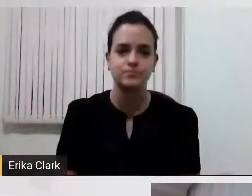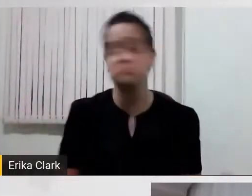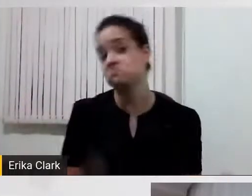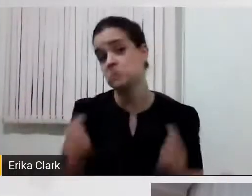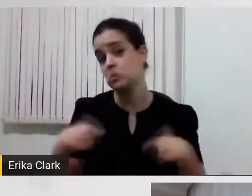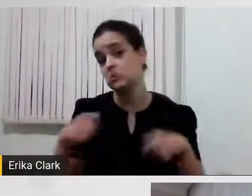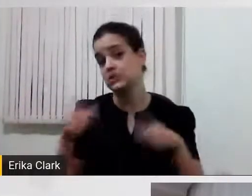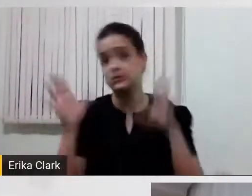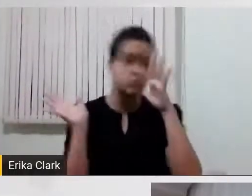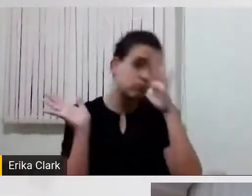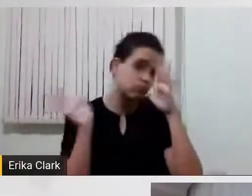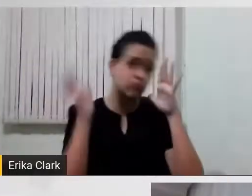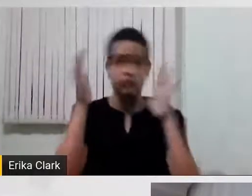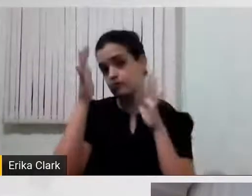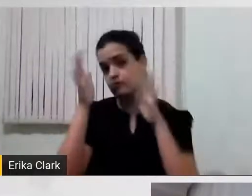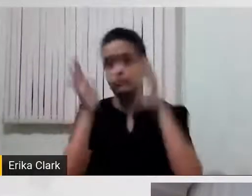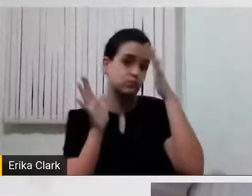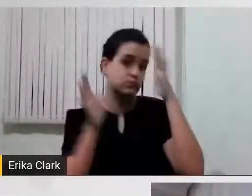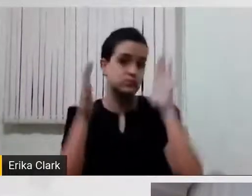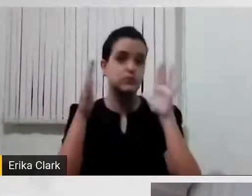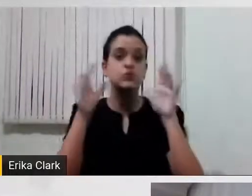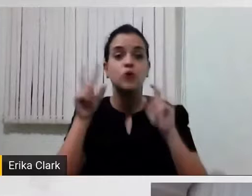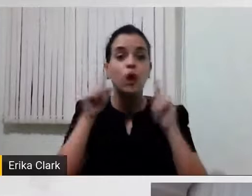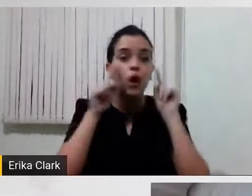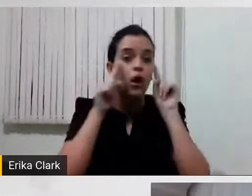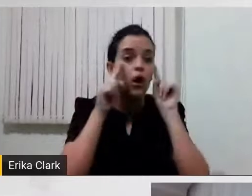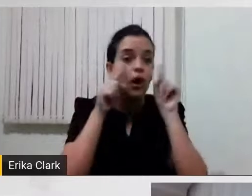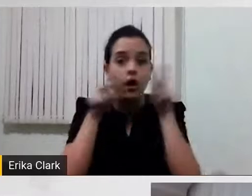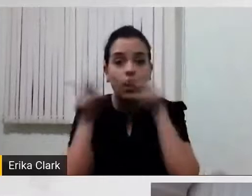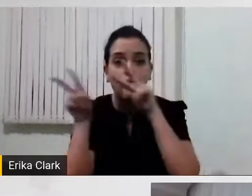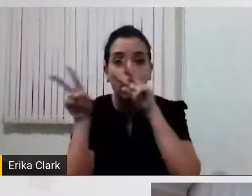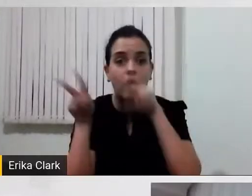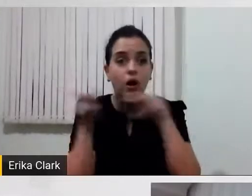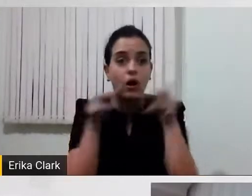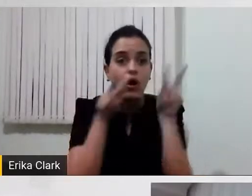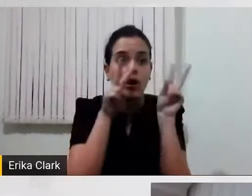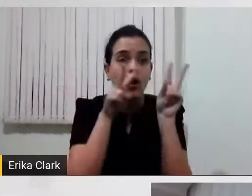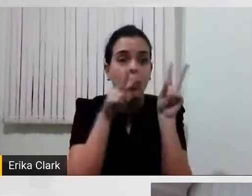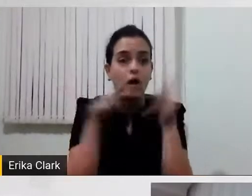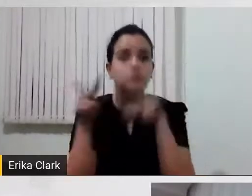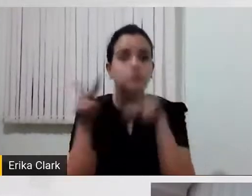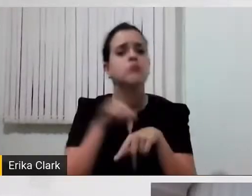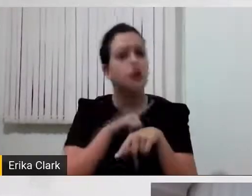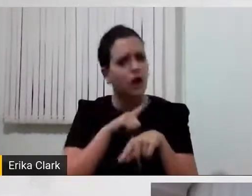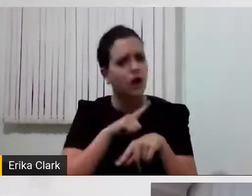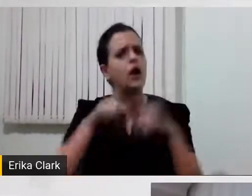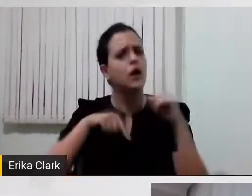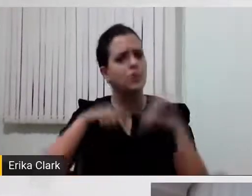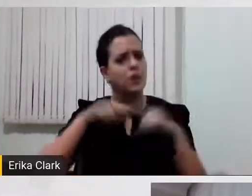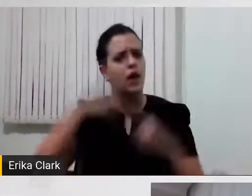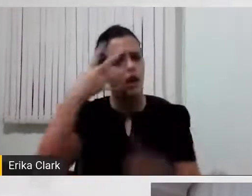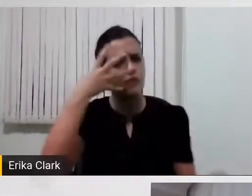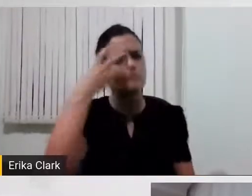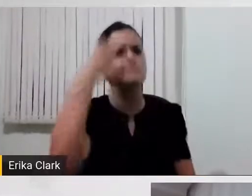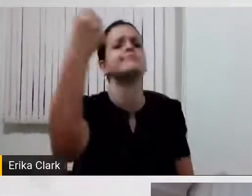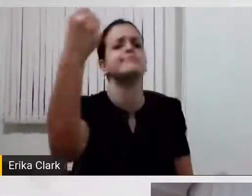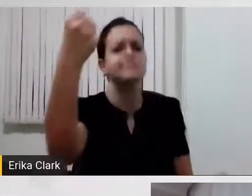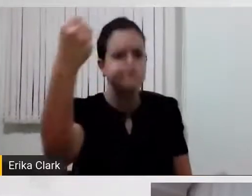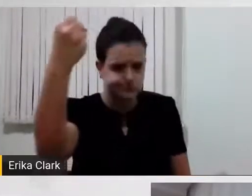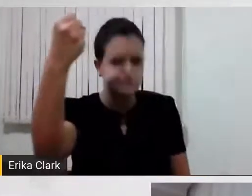cabeça, se eu for movimentar os olhos, existem recursos que captam o movimento ocular e aí a pessoa consegue, uma